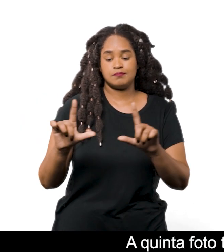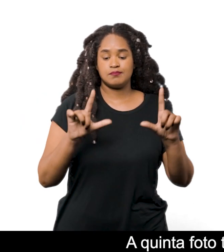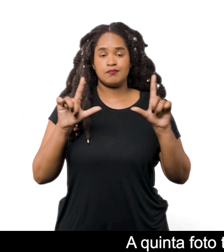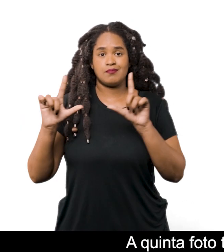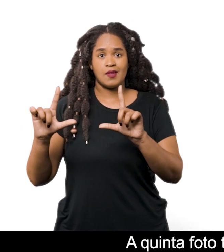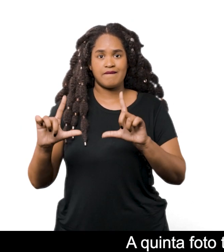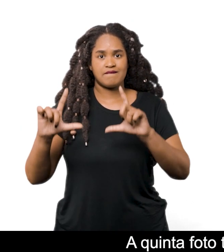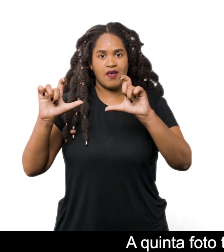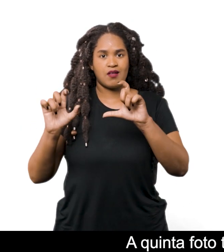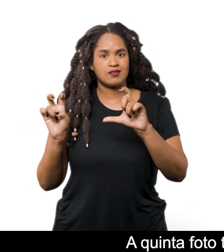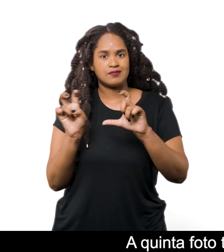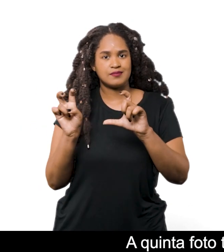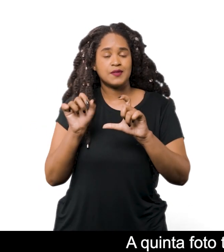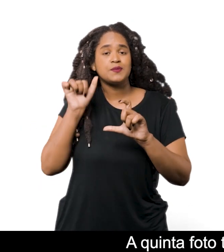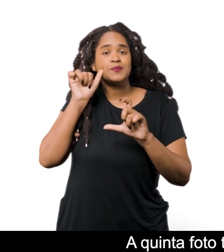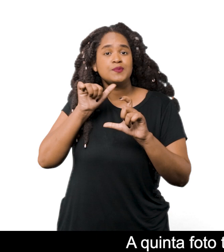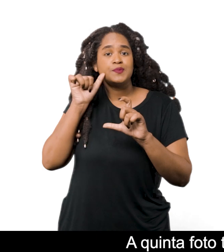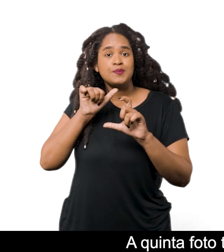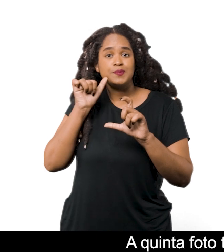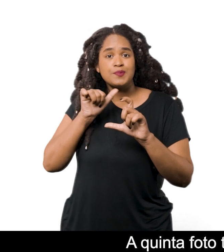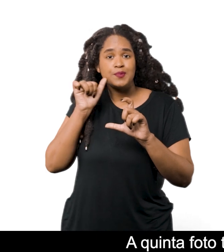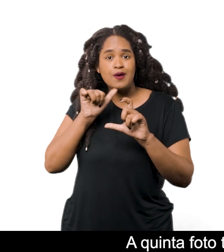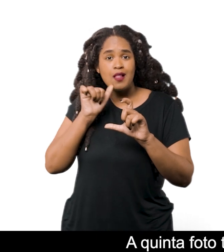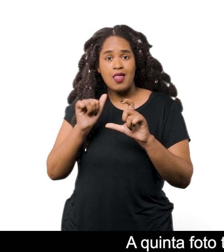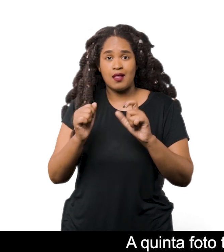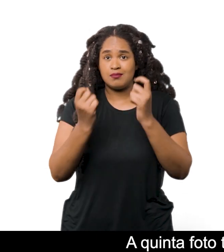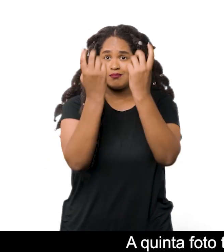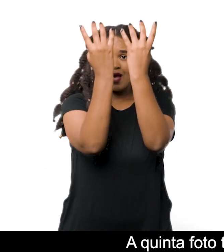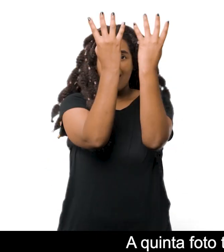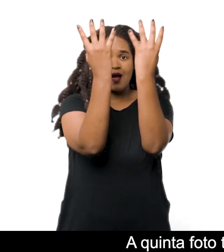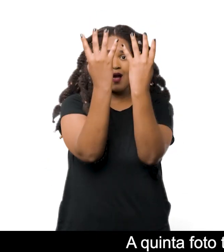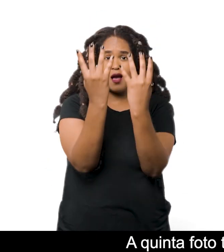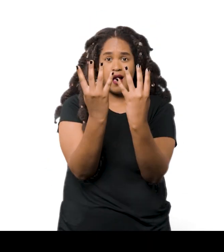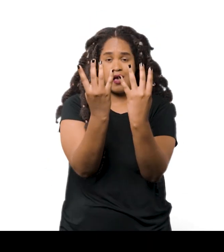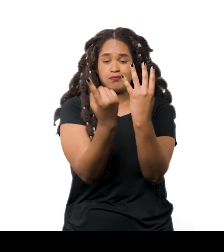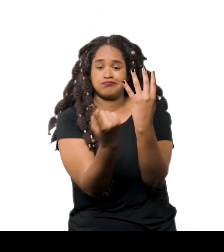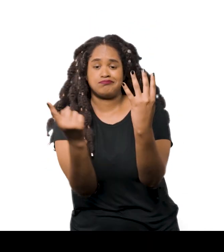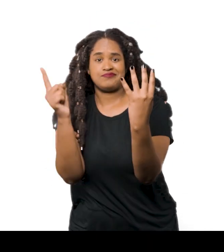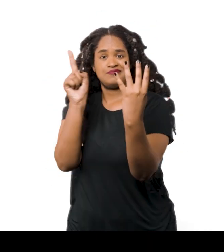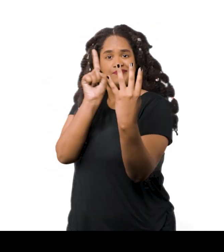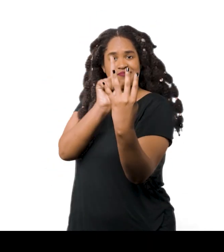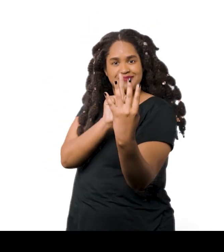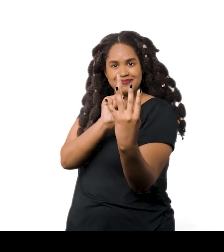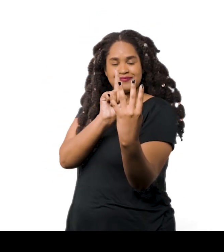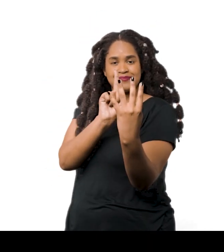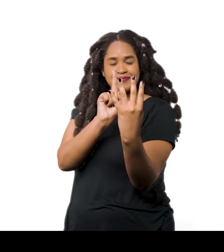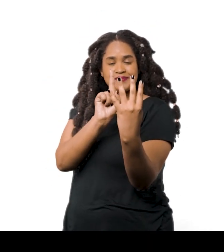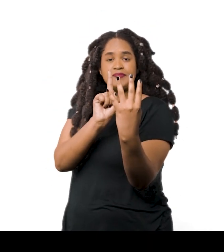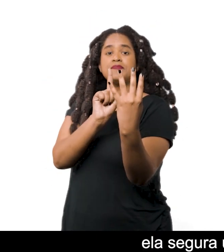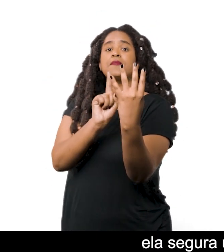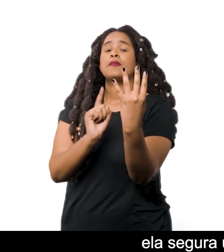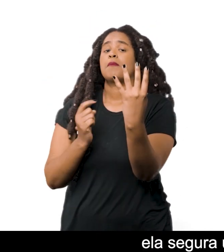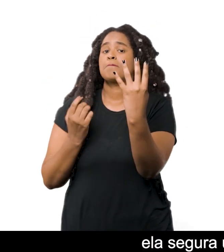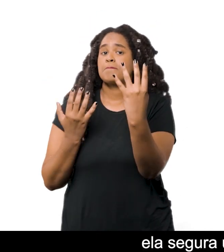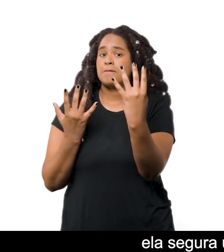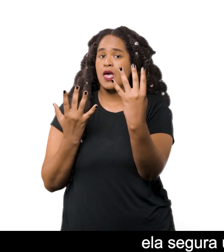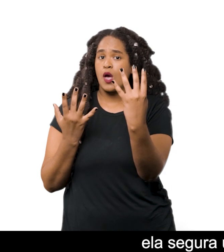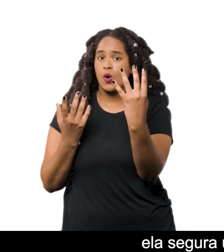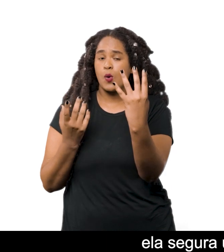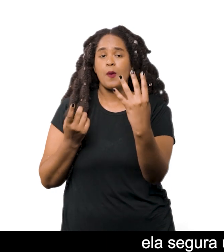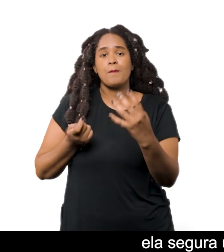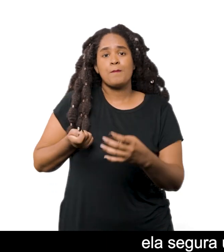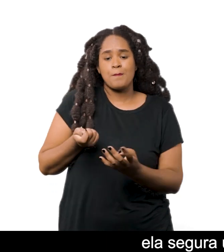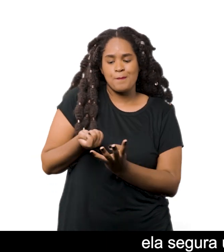A quinta foto também retrata Melissa por trás das finas linhas do tear Com a mão direita, ela segura um